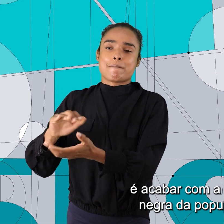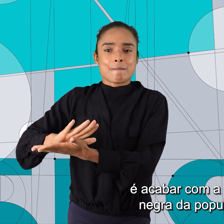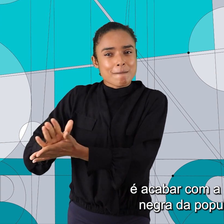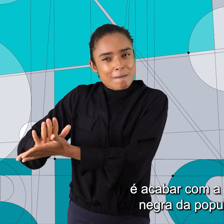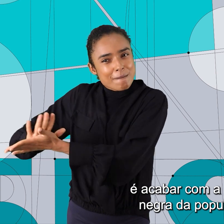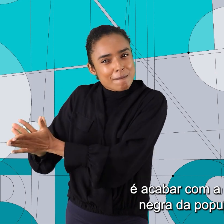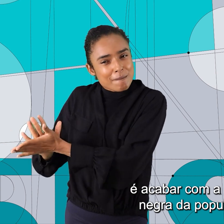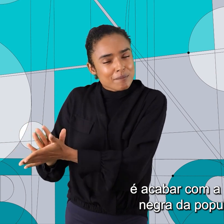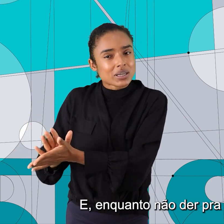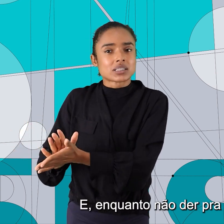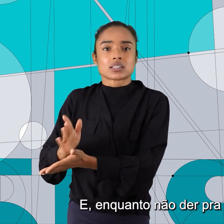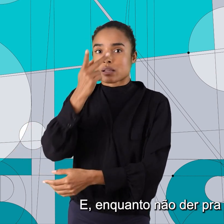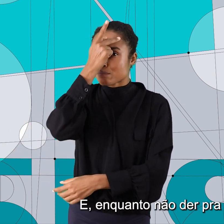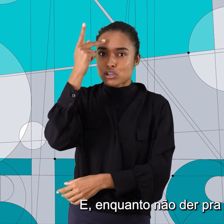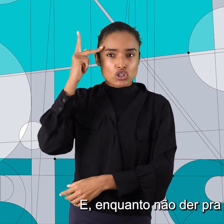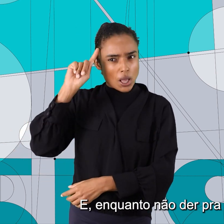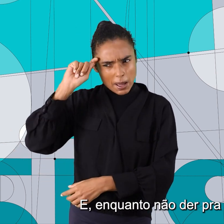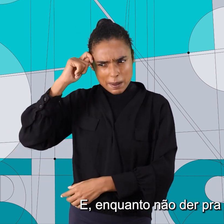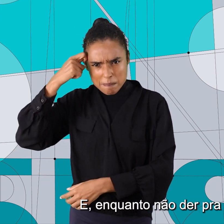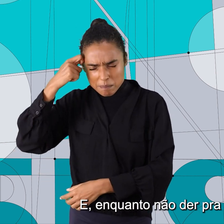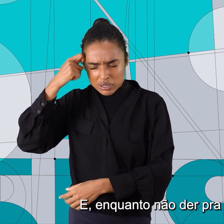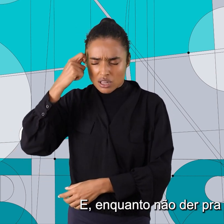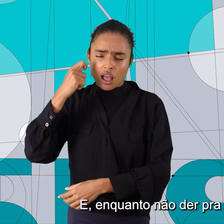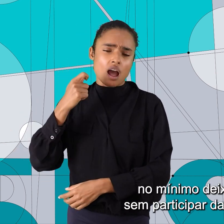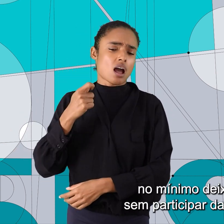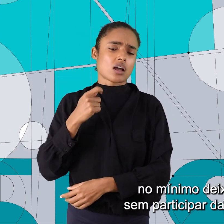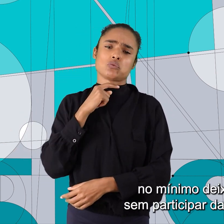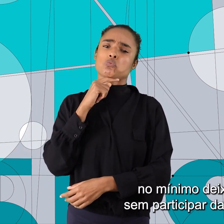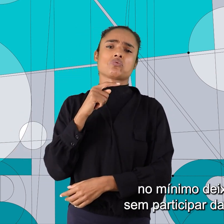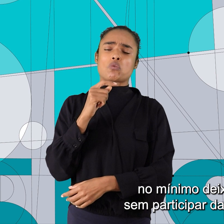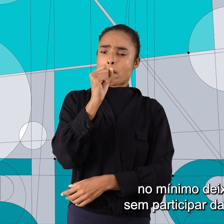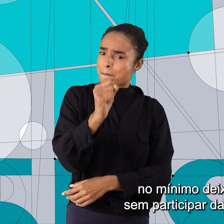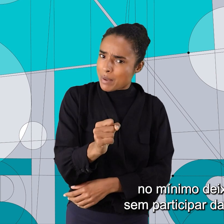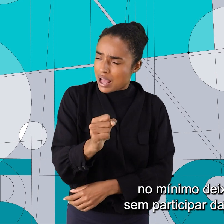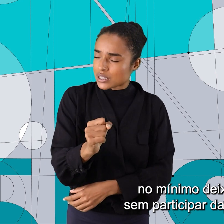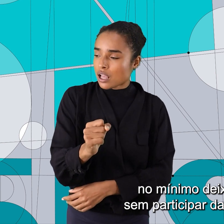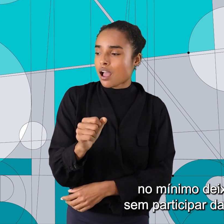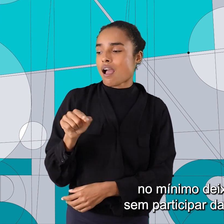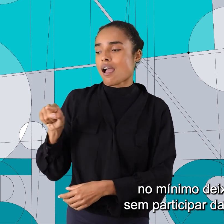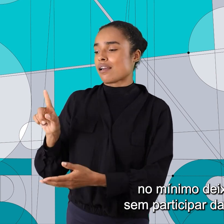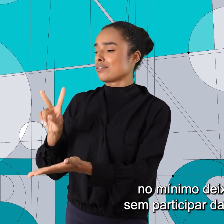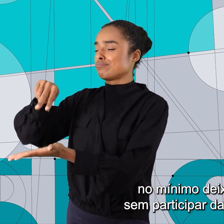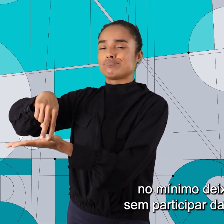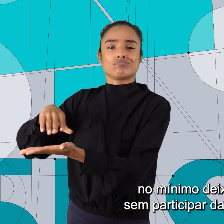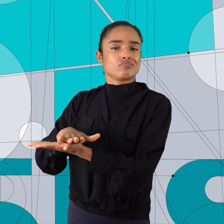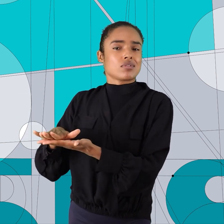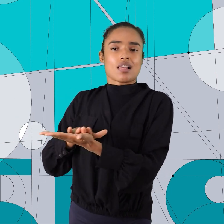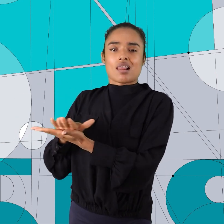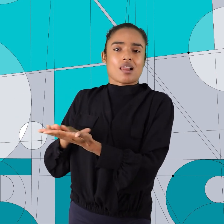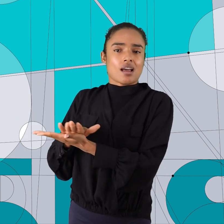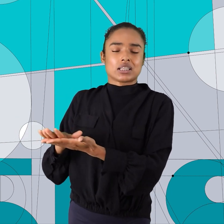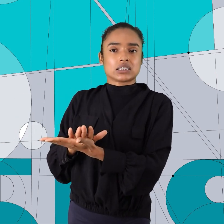população. E, enquanto não der para acabar com ela, no mínimo deixar ela sem participar da política.